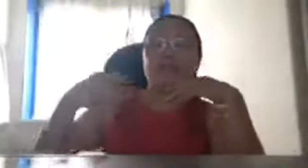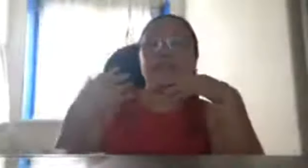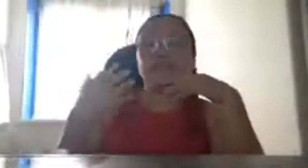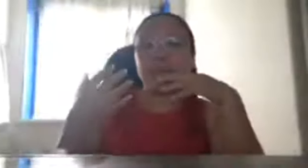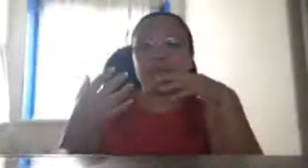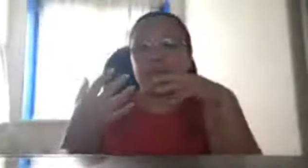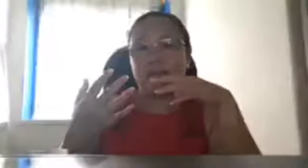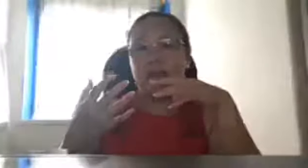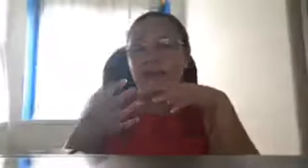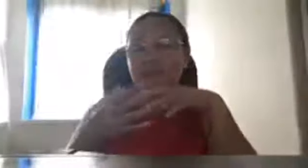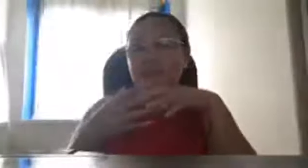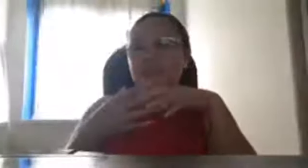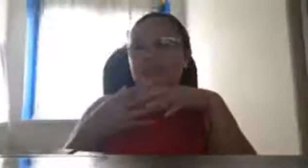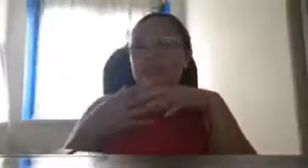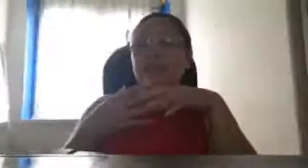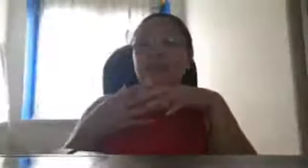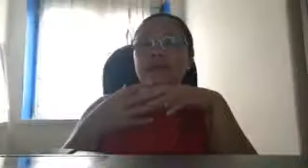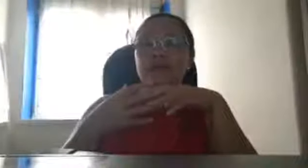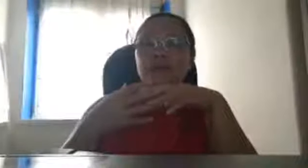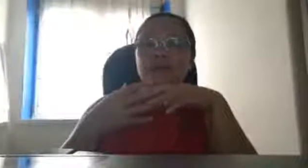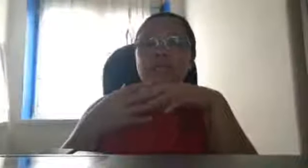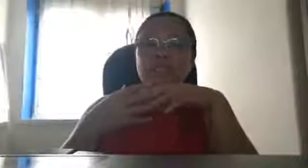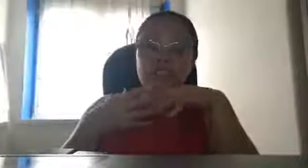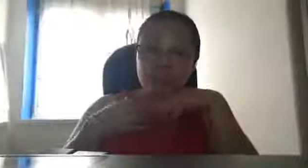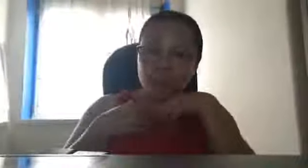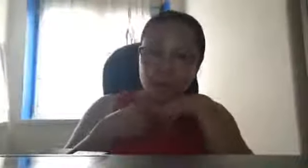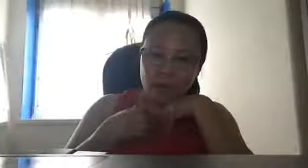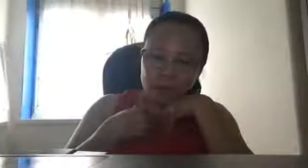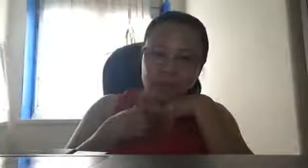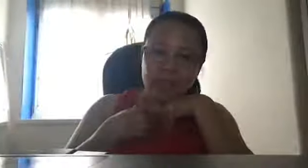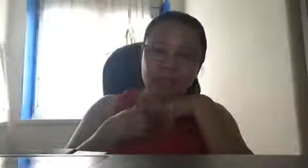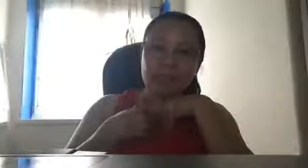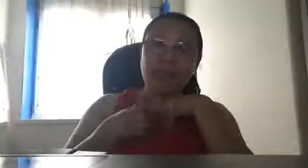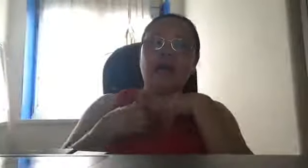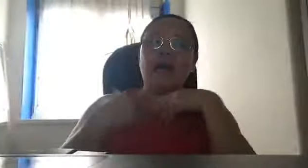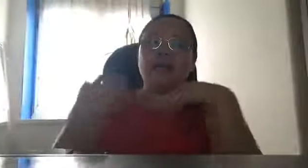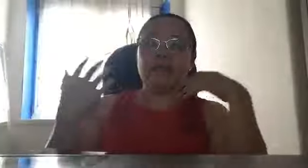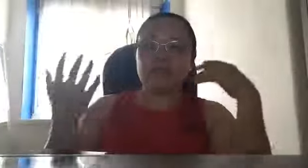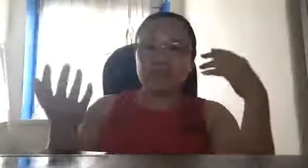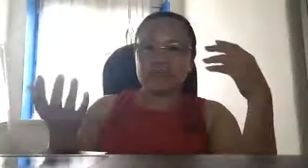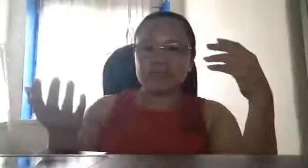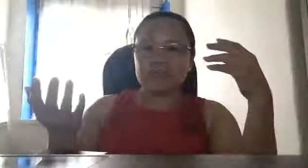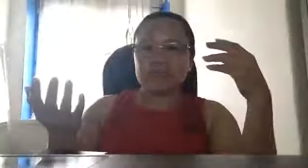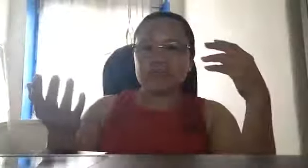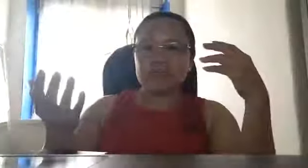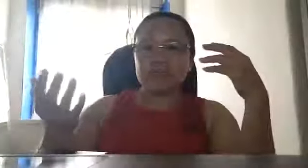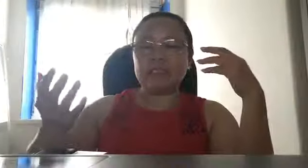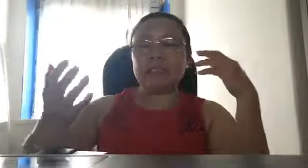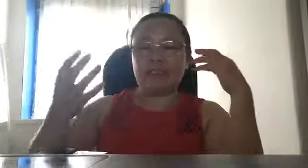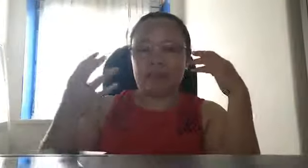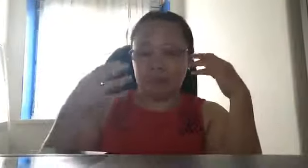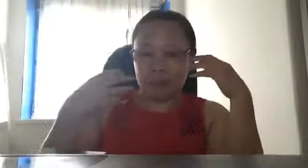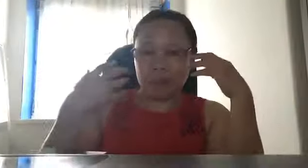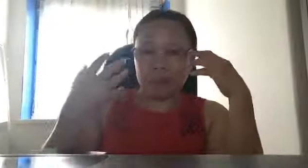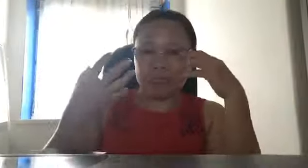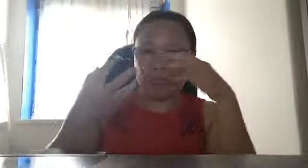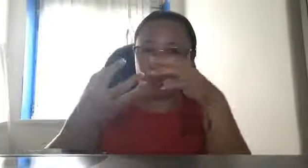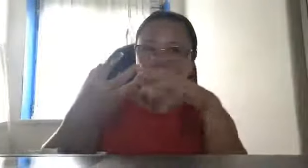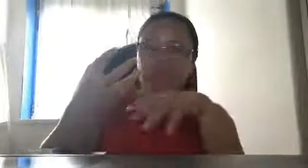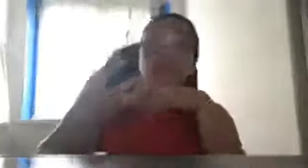sinasabi na sundin nyo po kami ang sinasabi ko lang po sa inyo ito